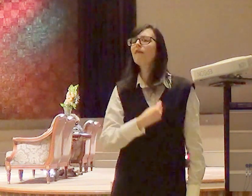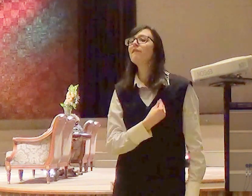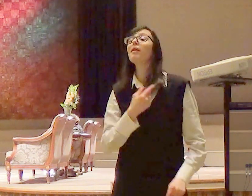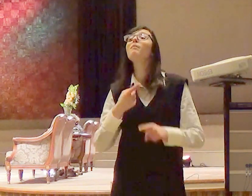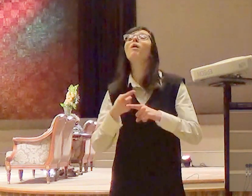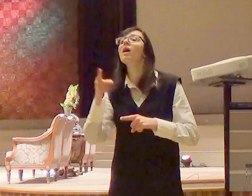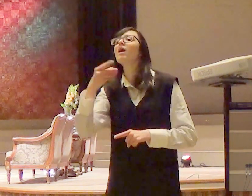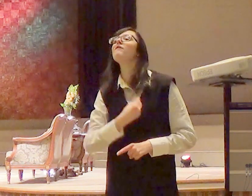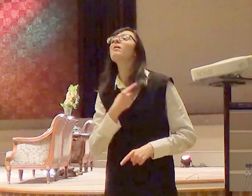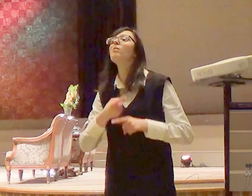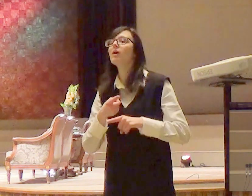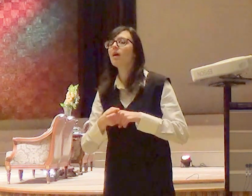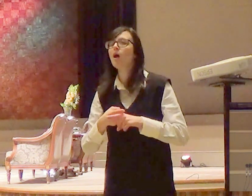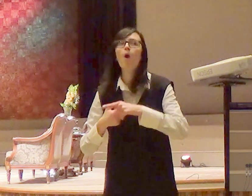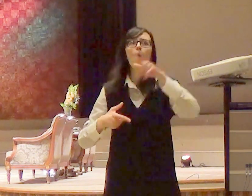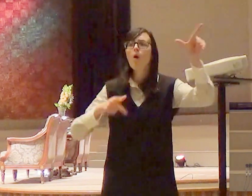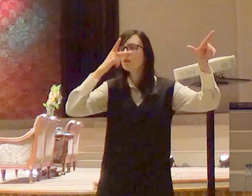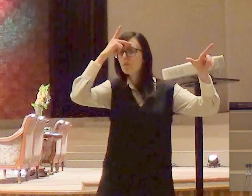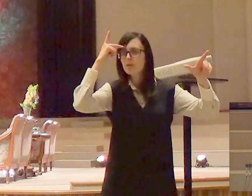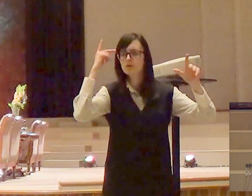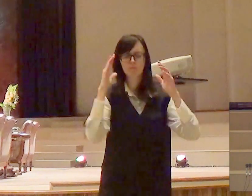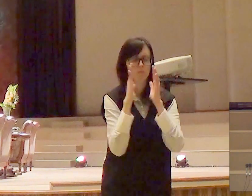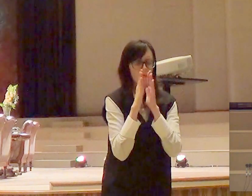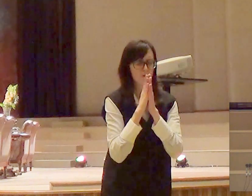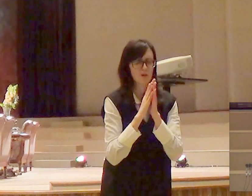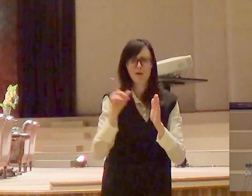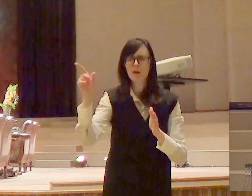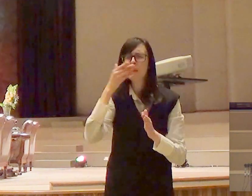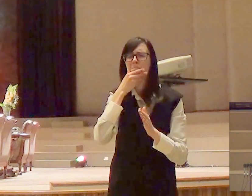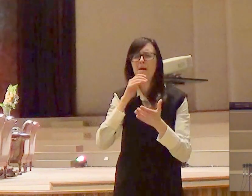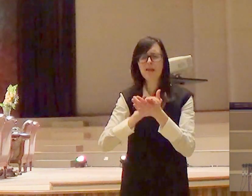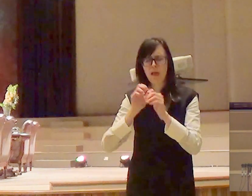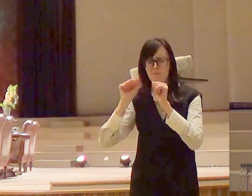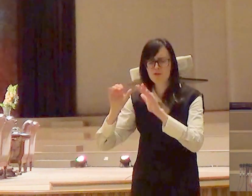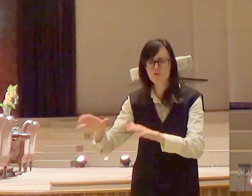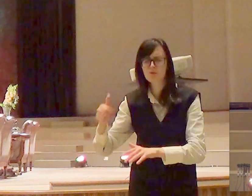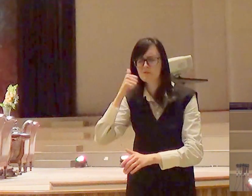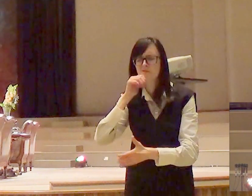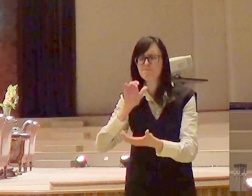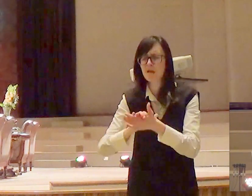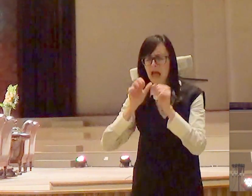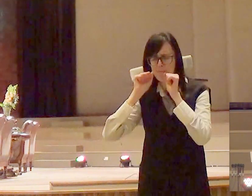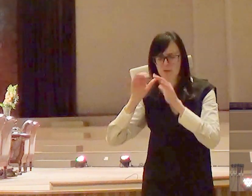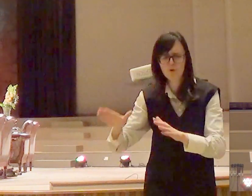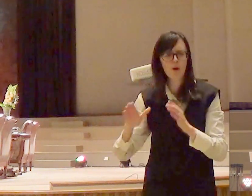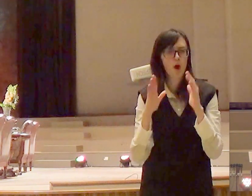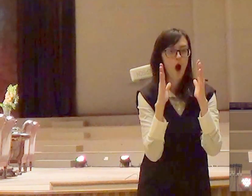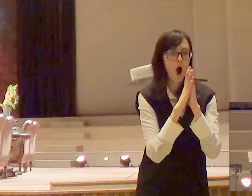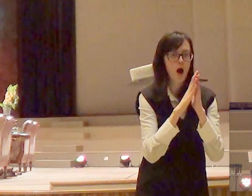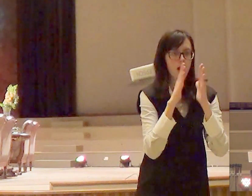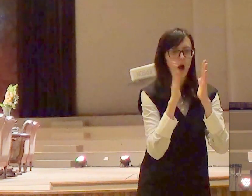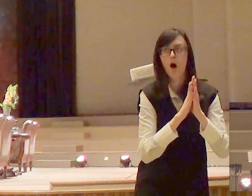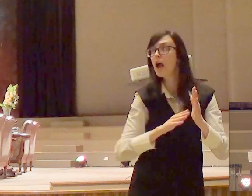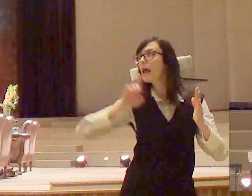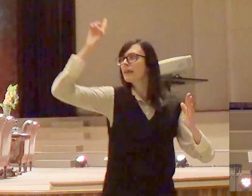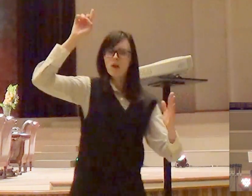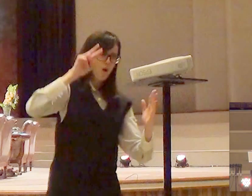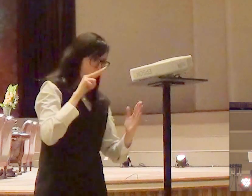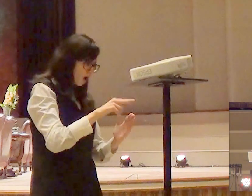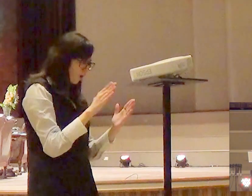quem sabe tem uma esposa orando por você quem sabe tem um marido orando por você quem sabe tem pais